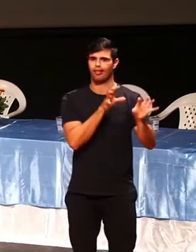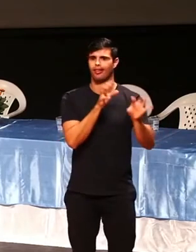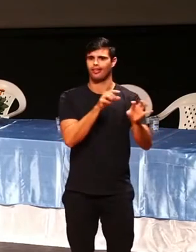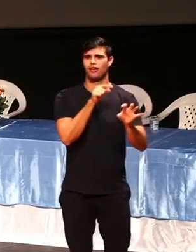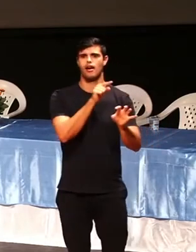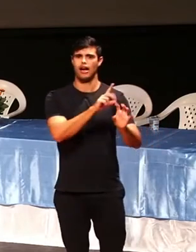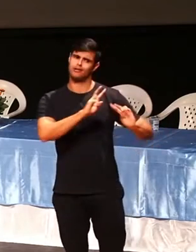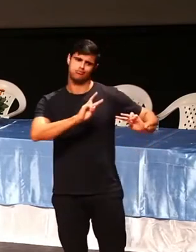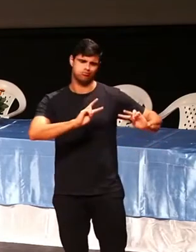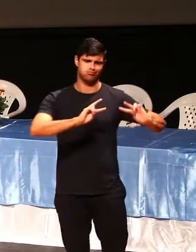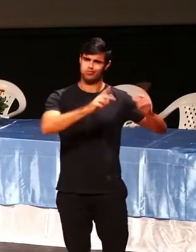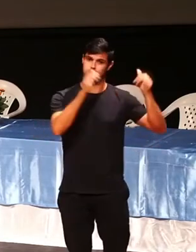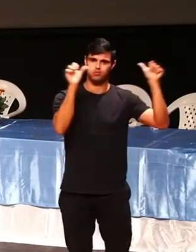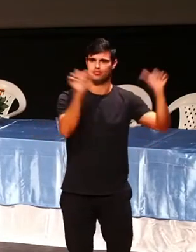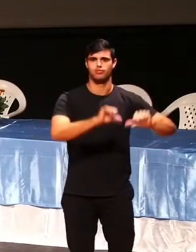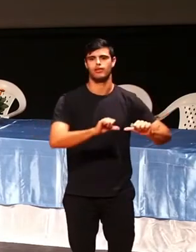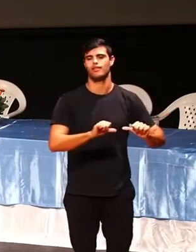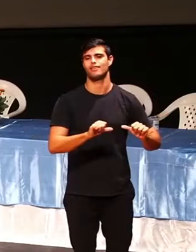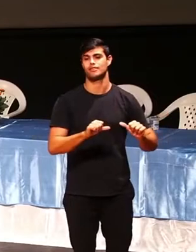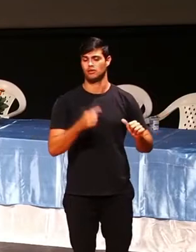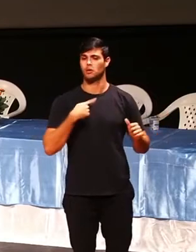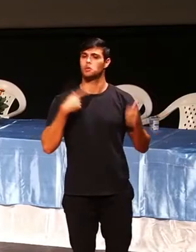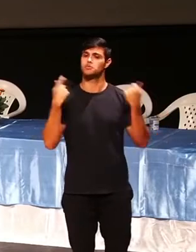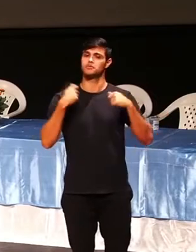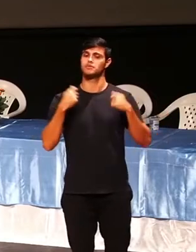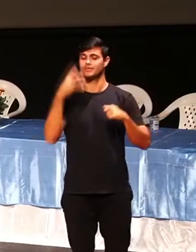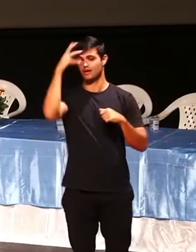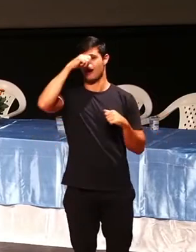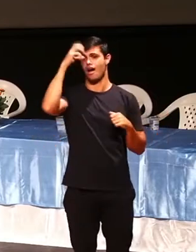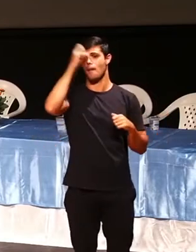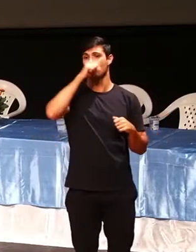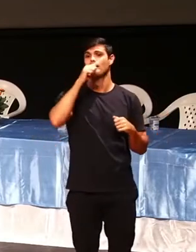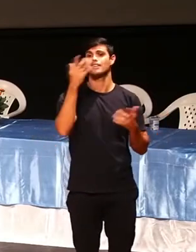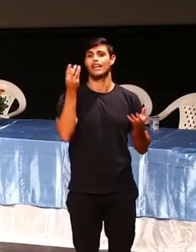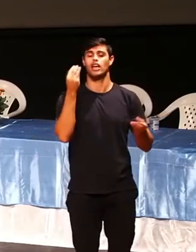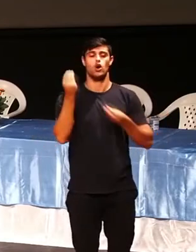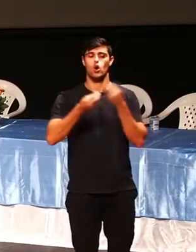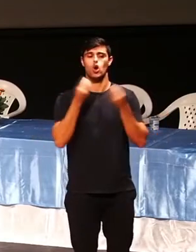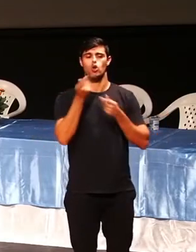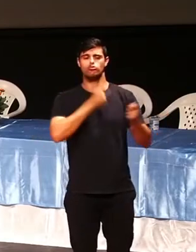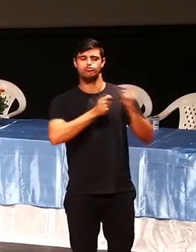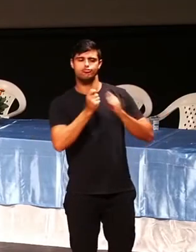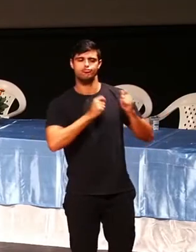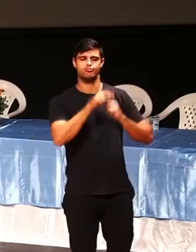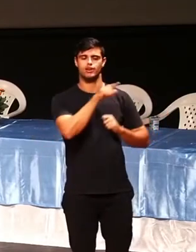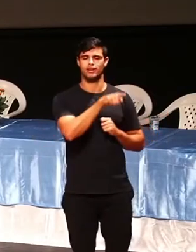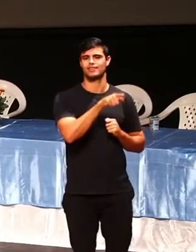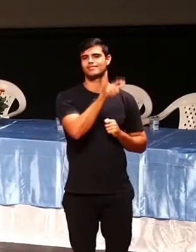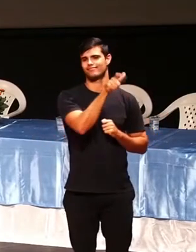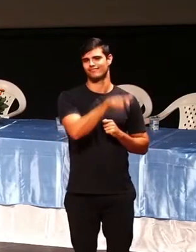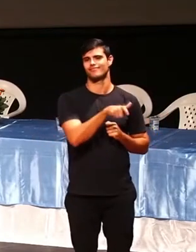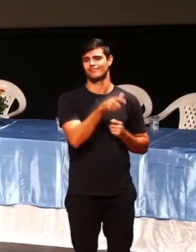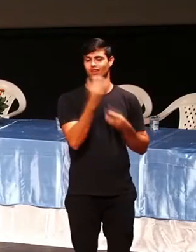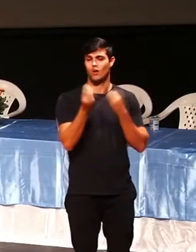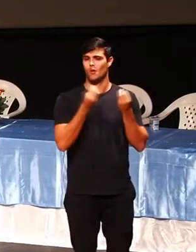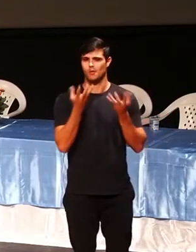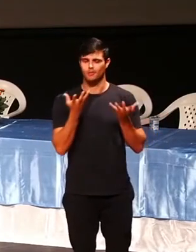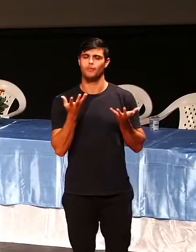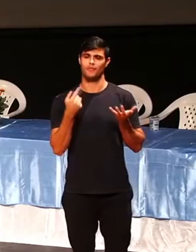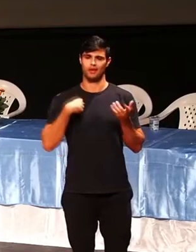Então, gente tem que aprender a lidar com certas situações para a gente não incentivar, não estimular a raiva.